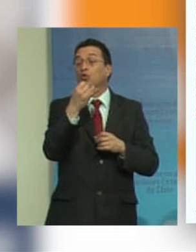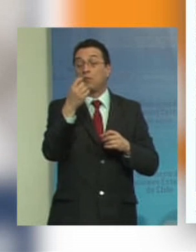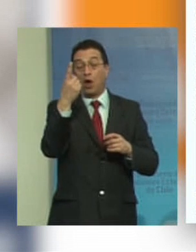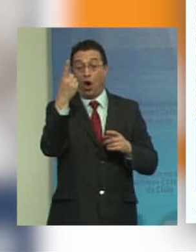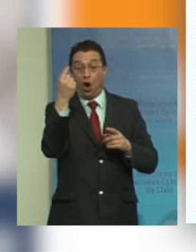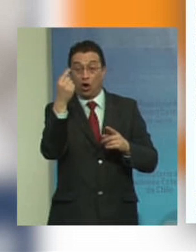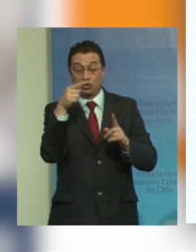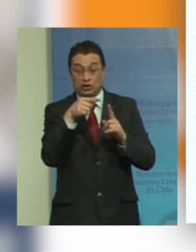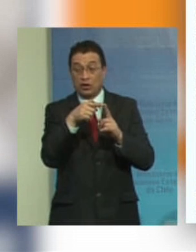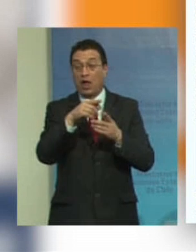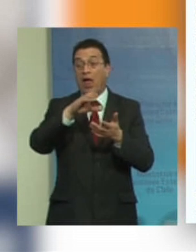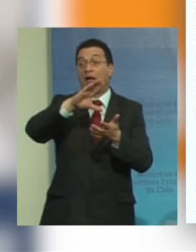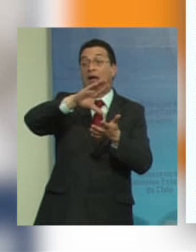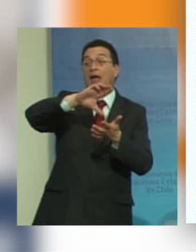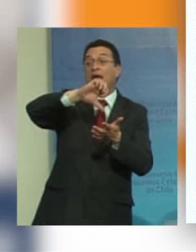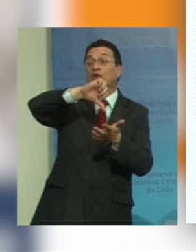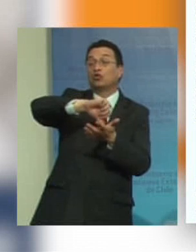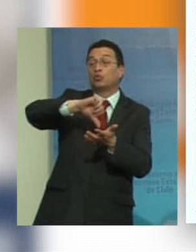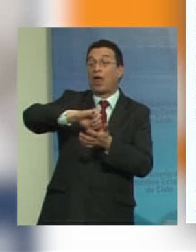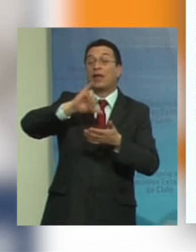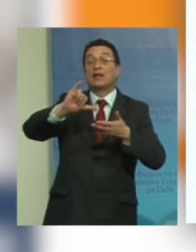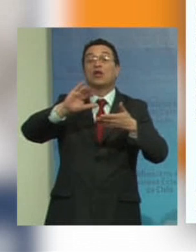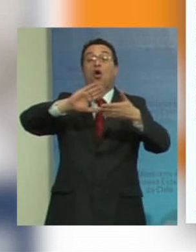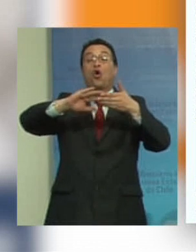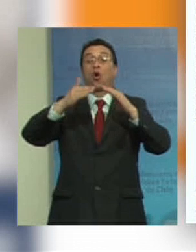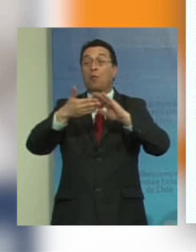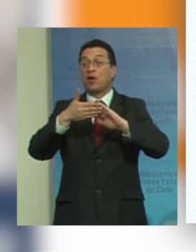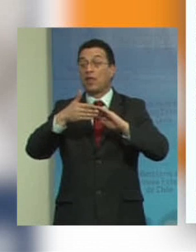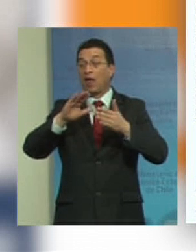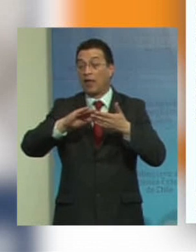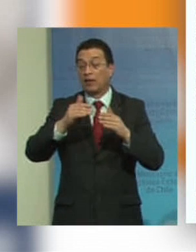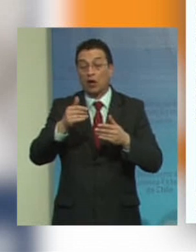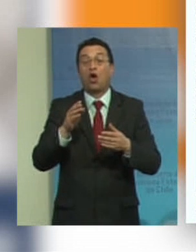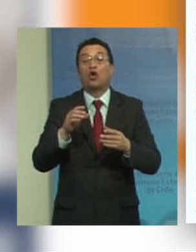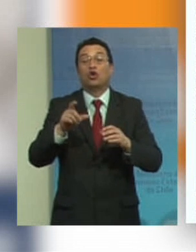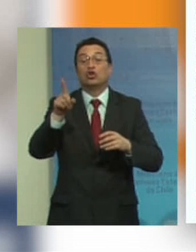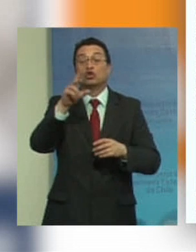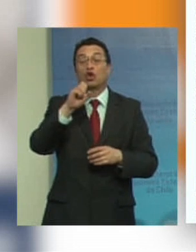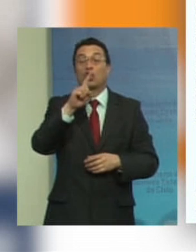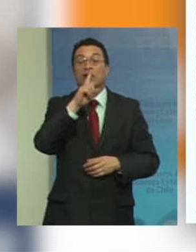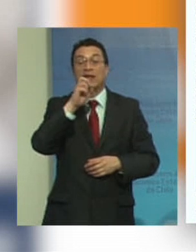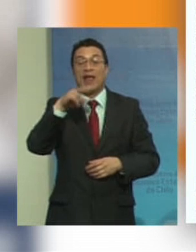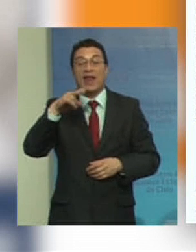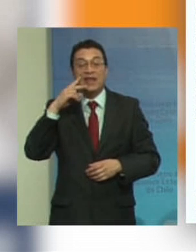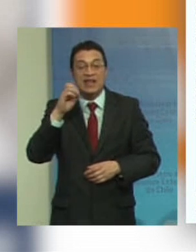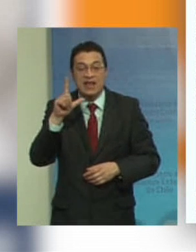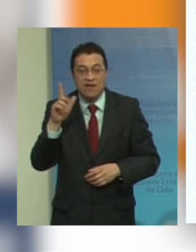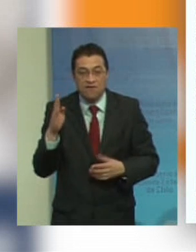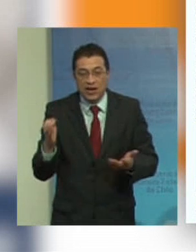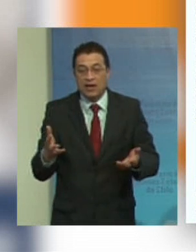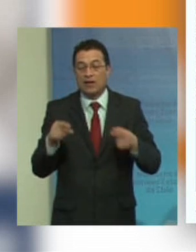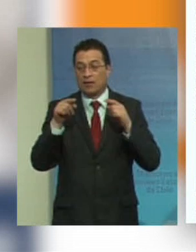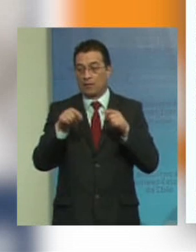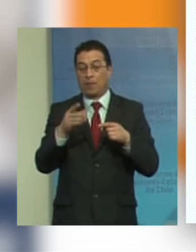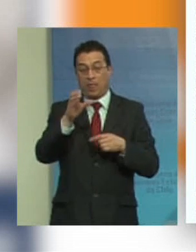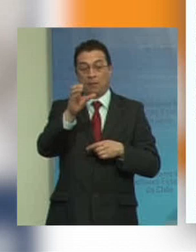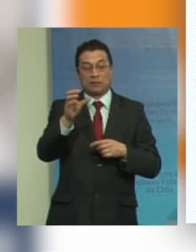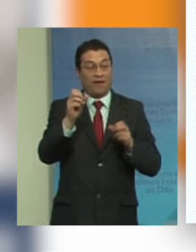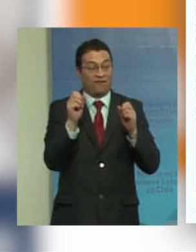ciudades y comunidades sostenibles también aquí es un tema clave porque se trata de la vida cotidiana de las personas